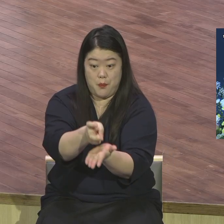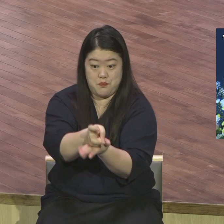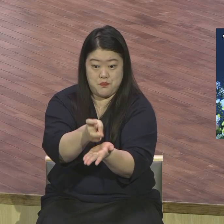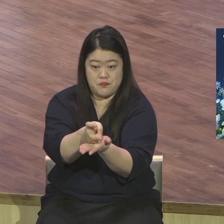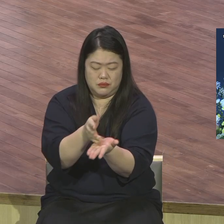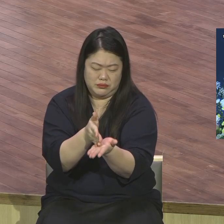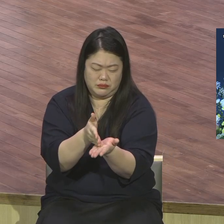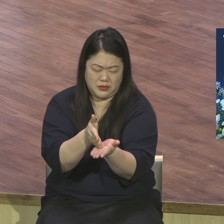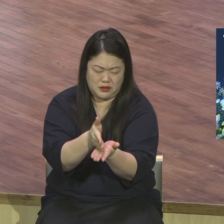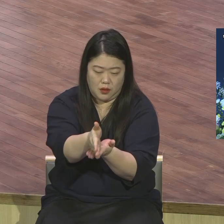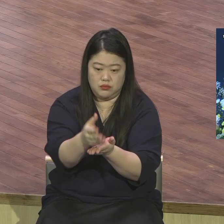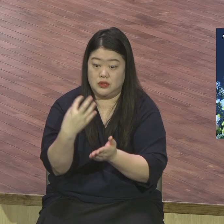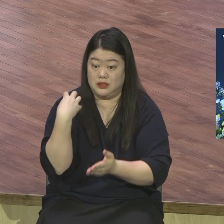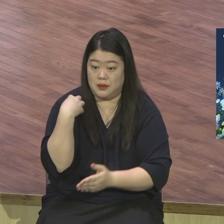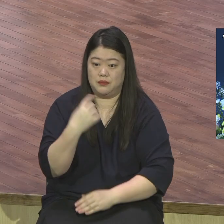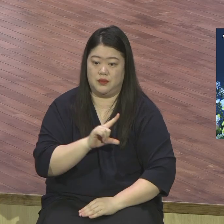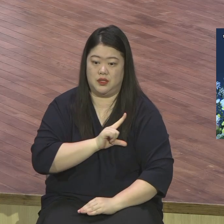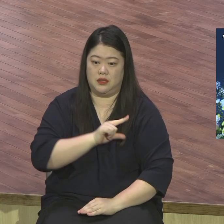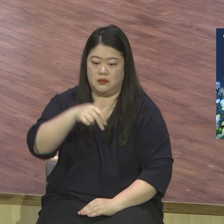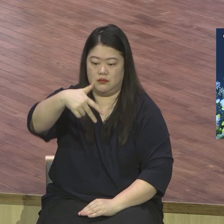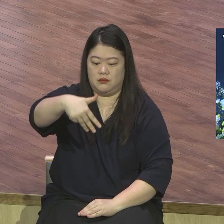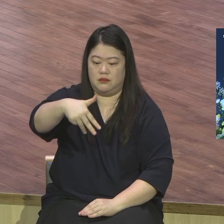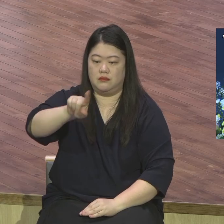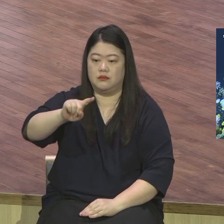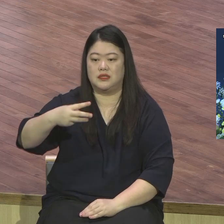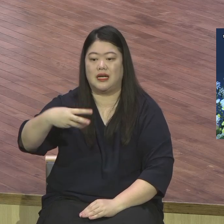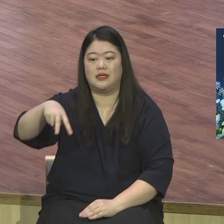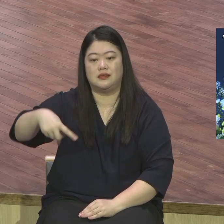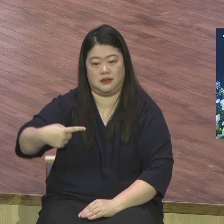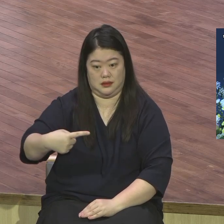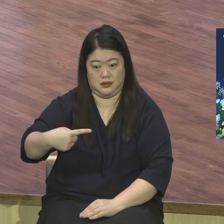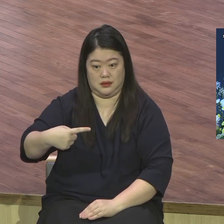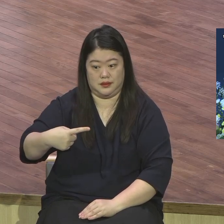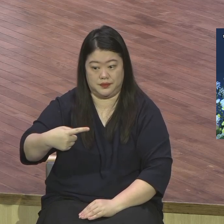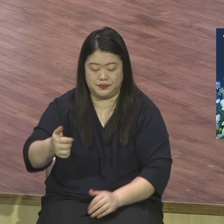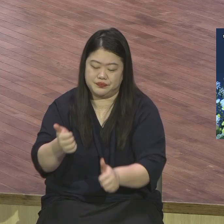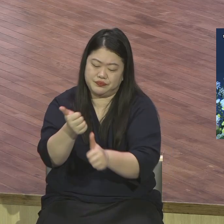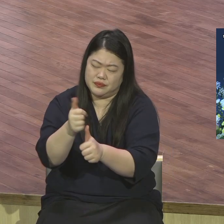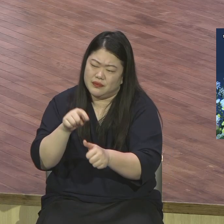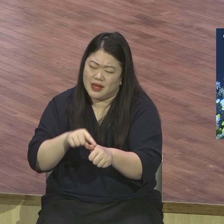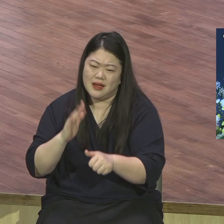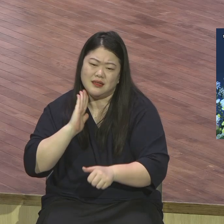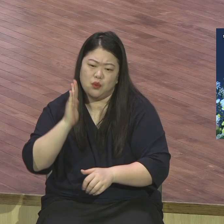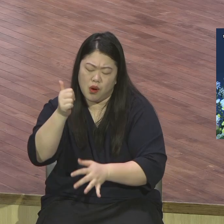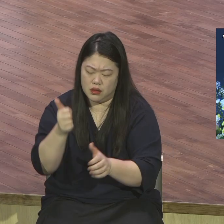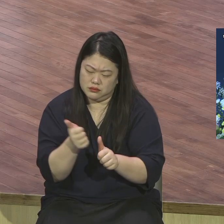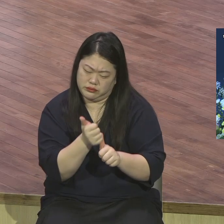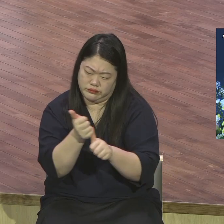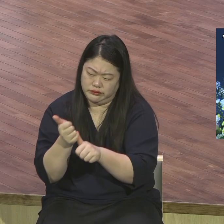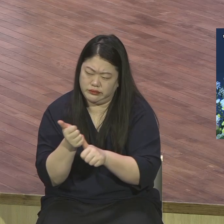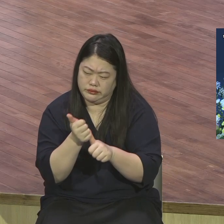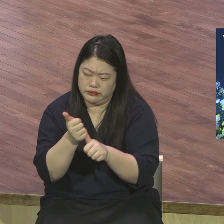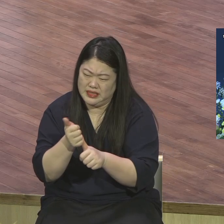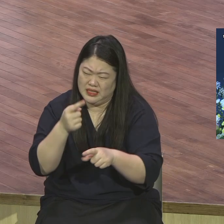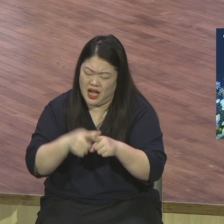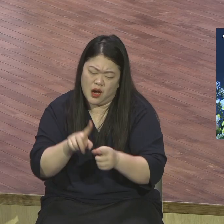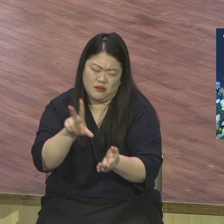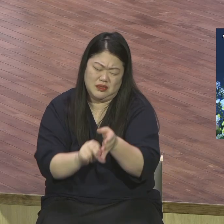찰스 콜슨이 이 사건을 계기로 예수 그리스도를 믿게 되었고